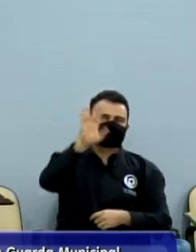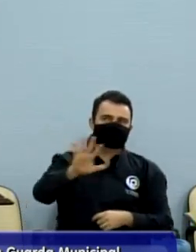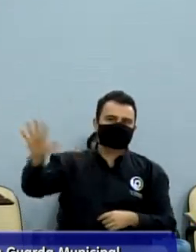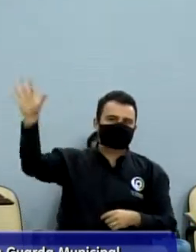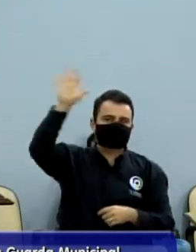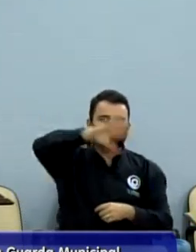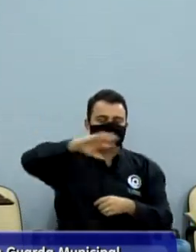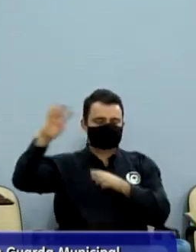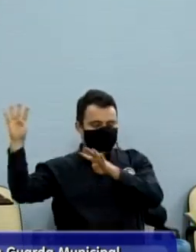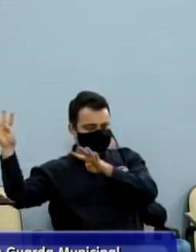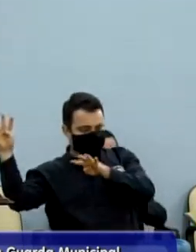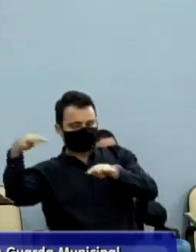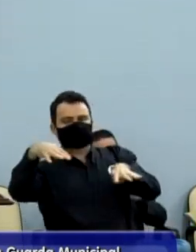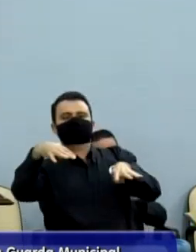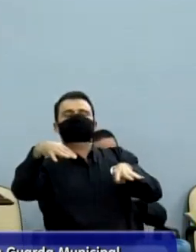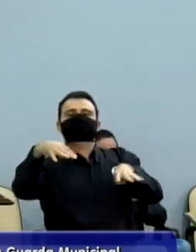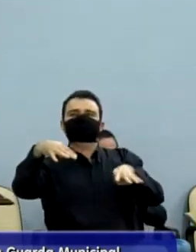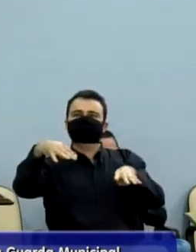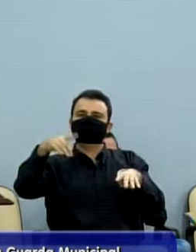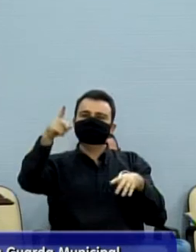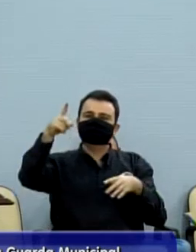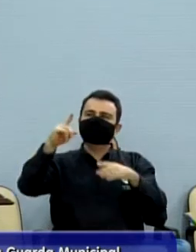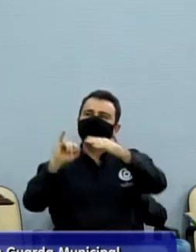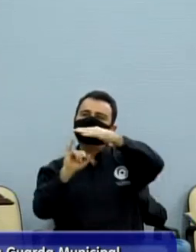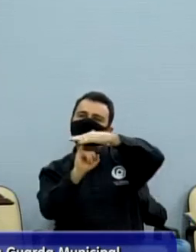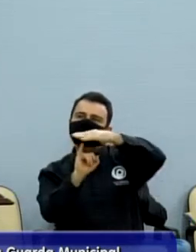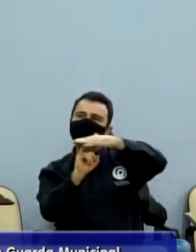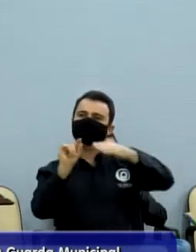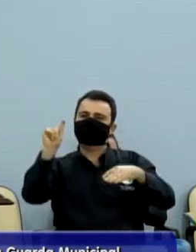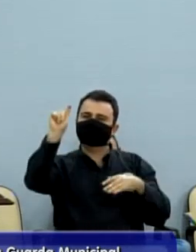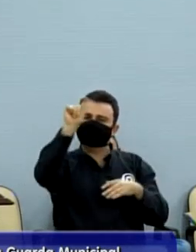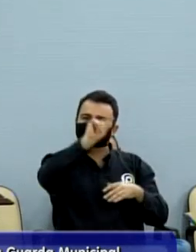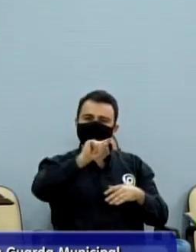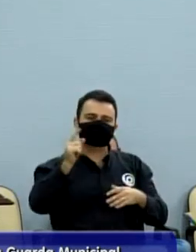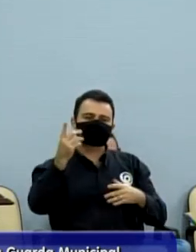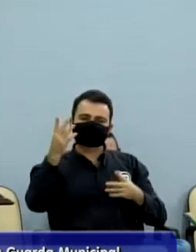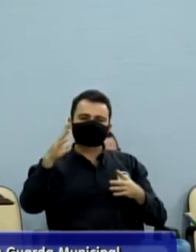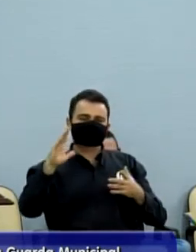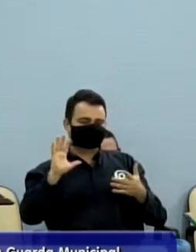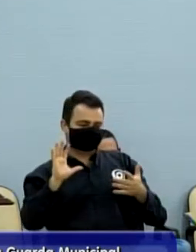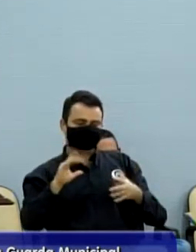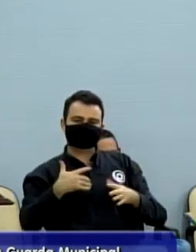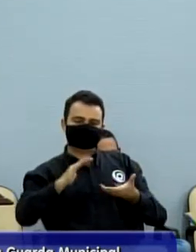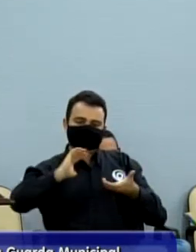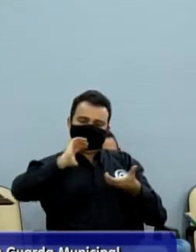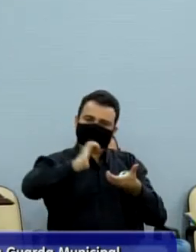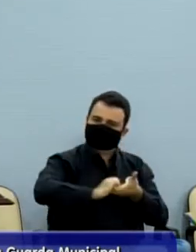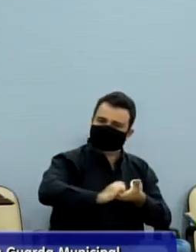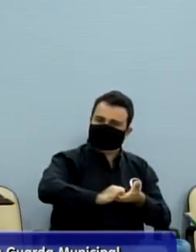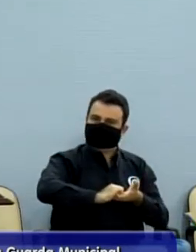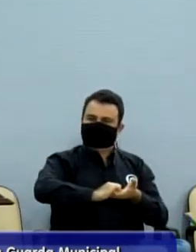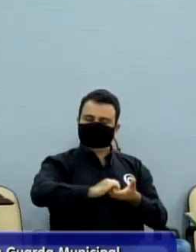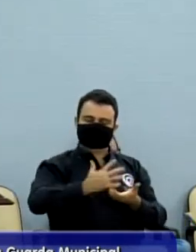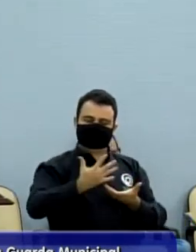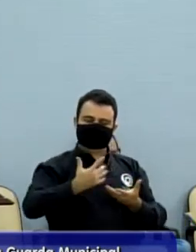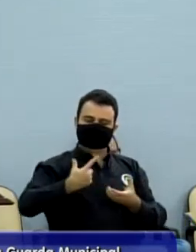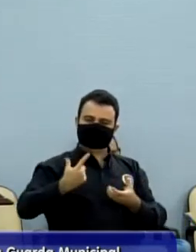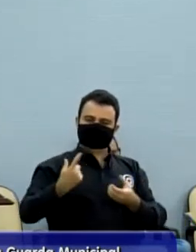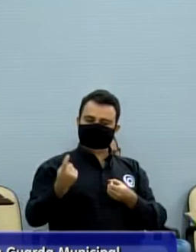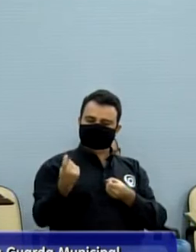público, com as entidades, para a melhoria das condições da GCM. Então, estamos aí já em fase final de elaboração,